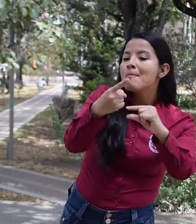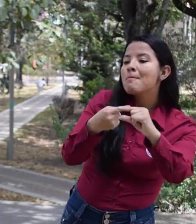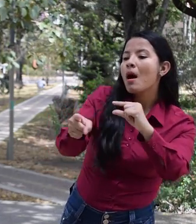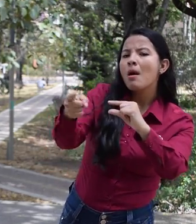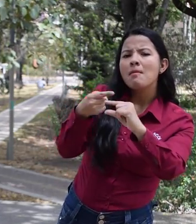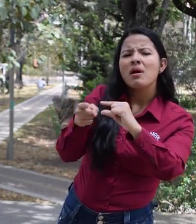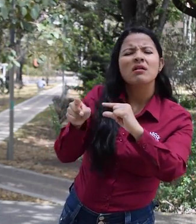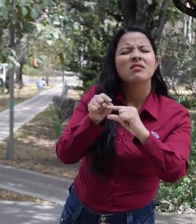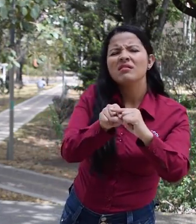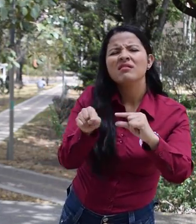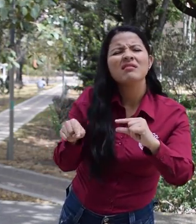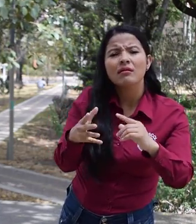interno tu asistencia.